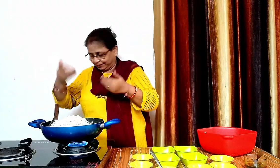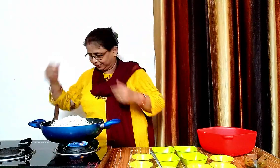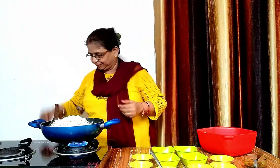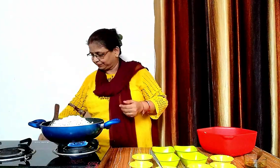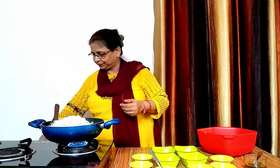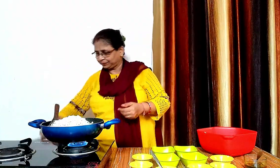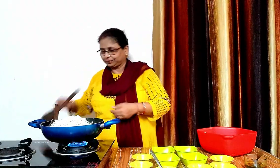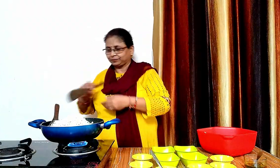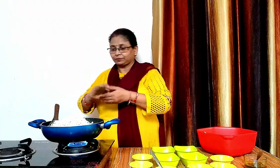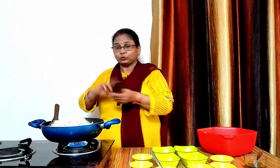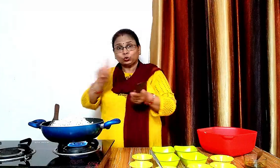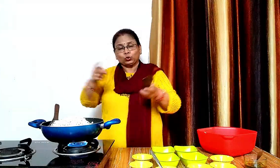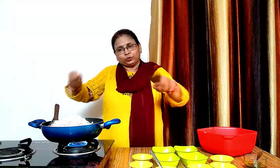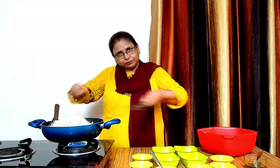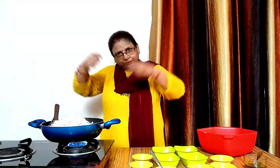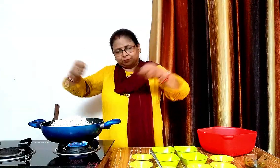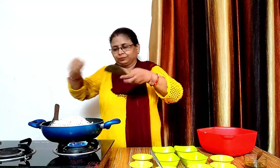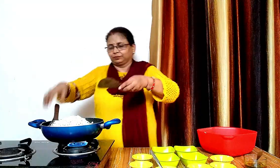अब दोस्टे की हैप से इसे अच्छे से मिला लेंगे